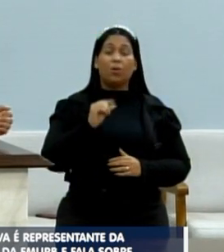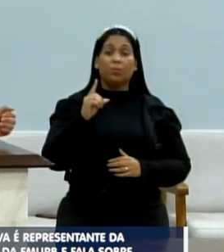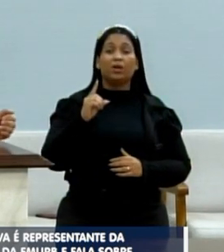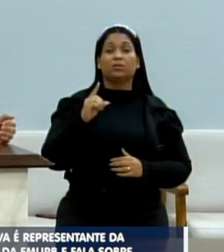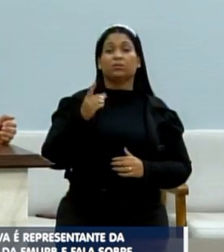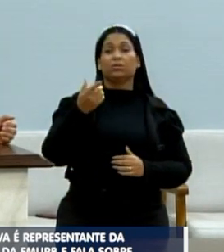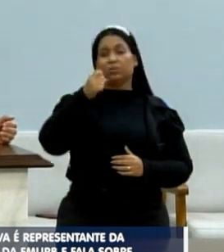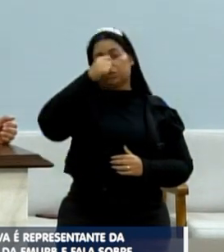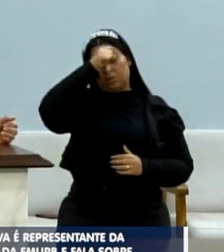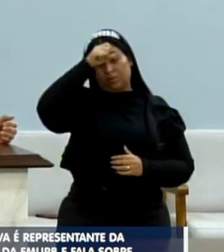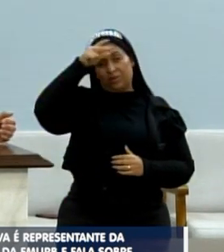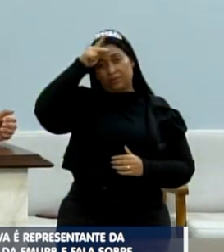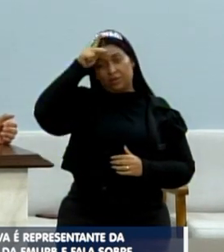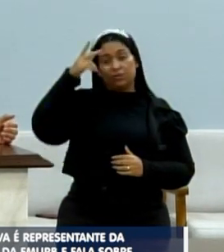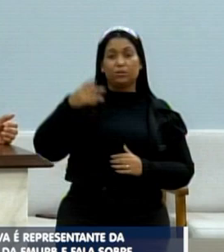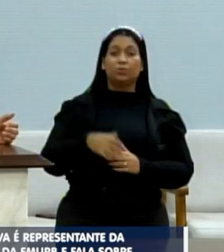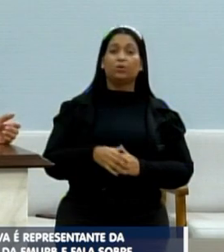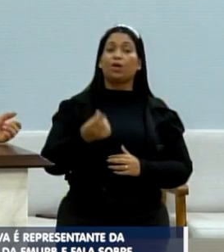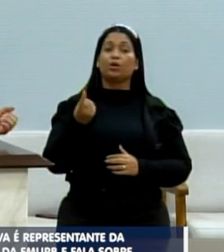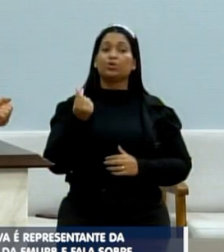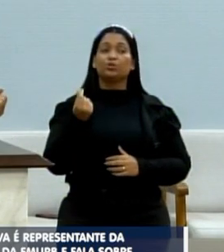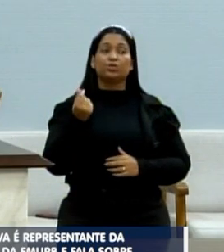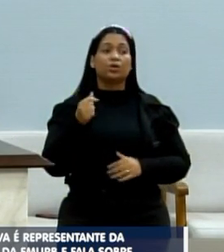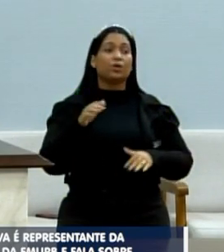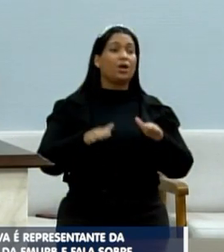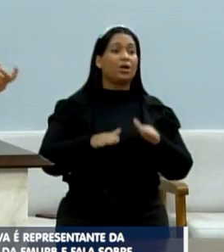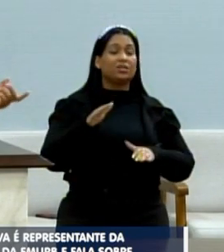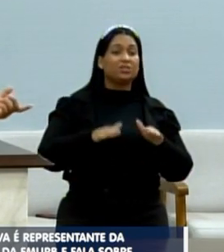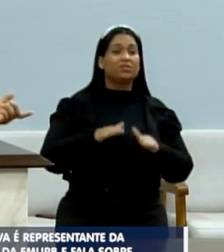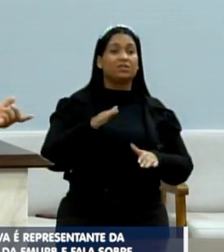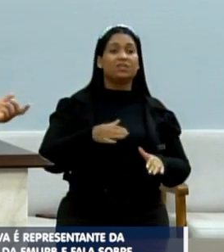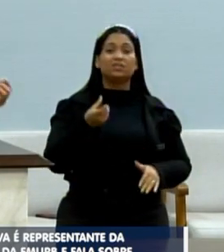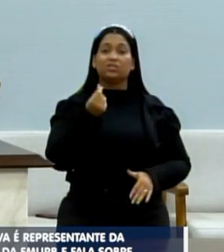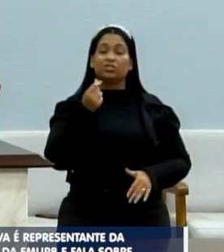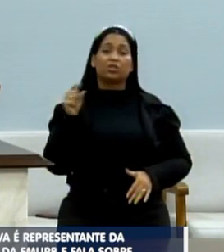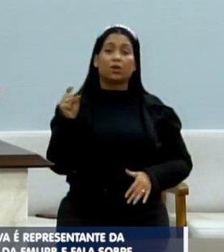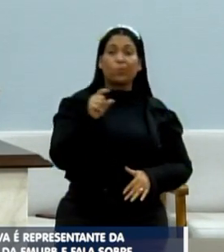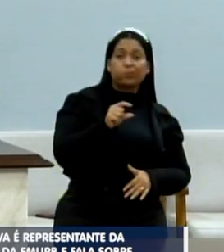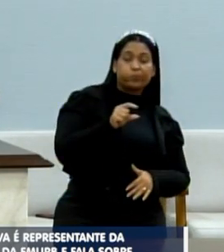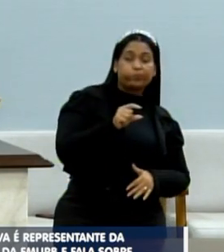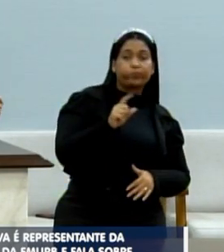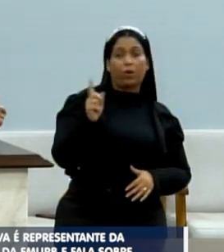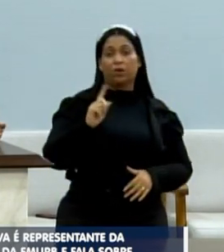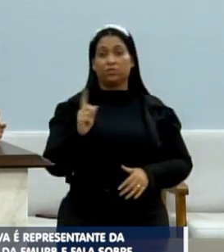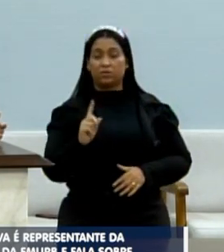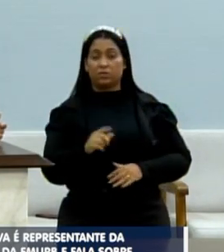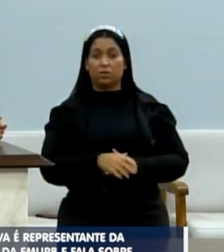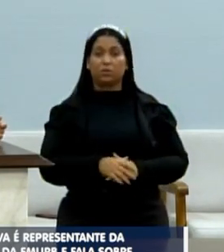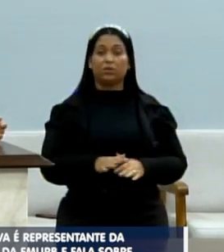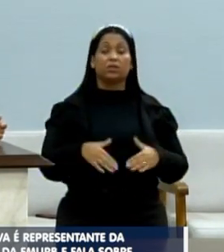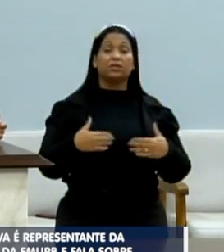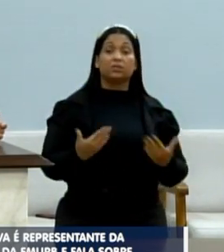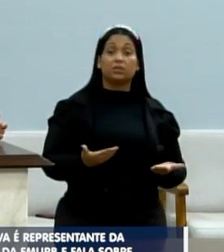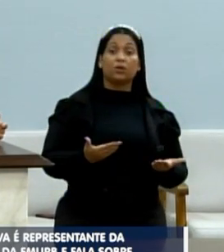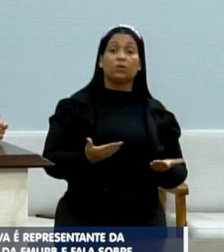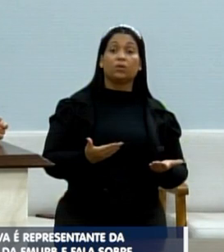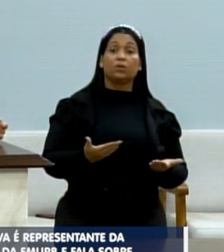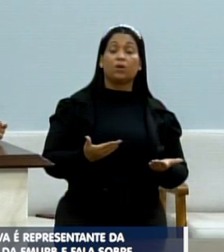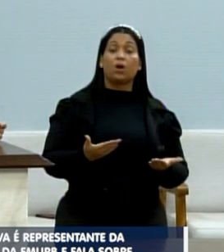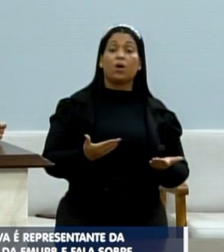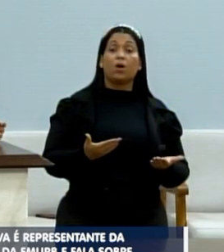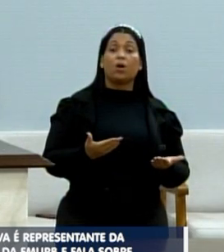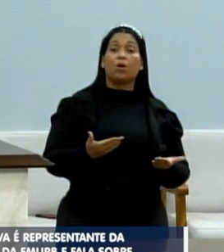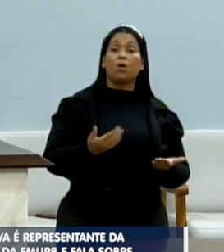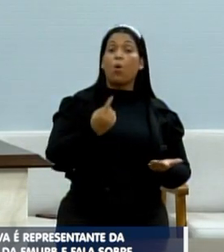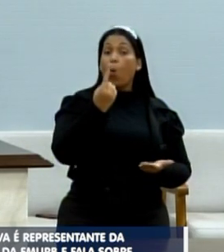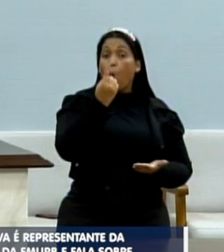e o repasse que a Imurbe tem que dar, às vezes ela dá esse repasse, às vezes não. Nosso ano-ênio, ele gira em torno